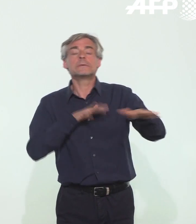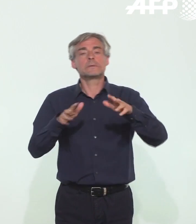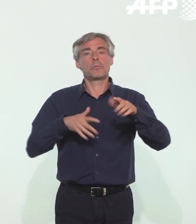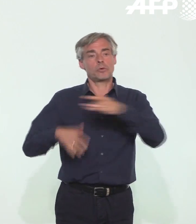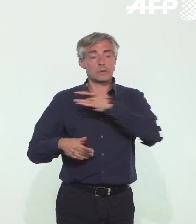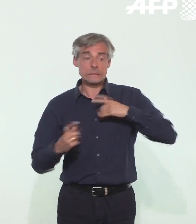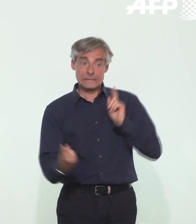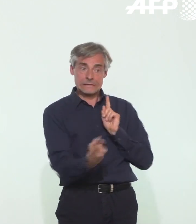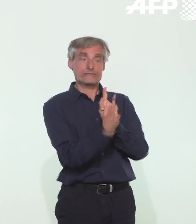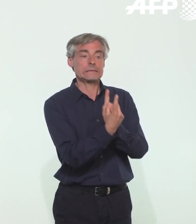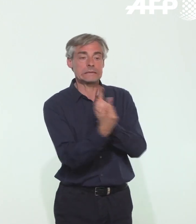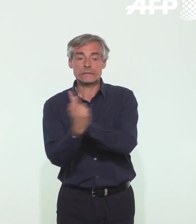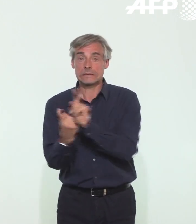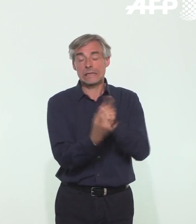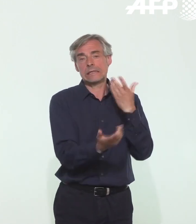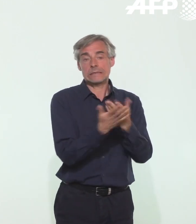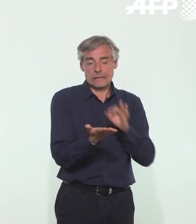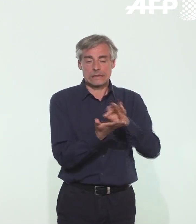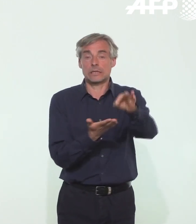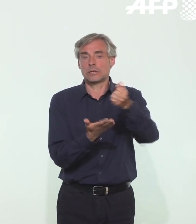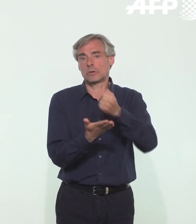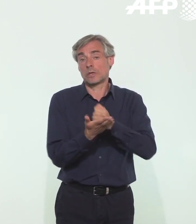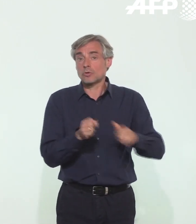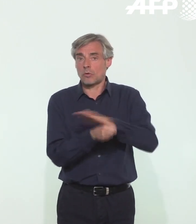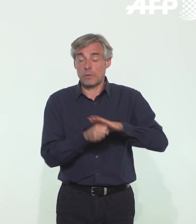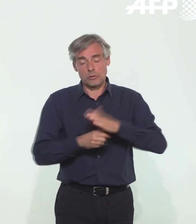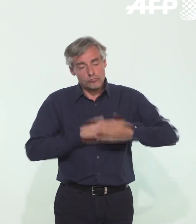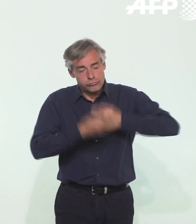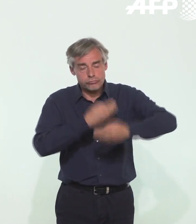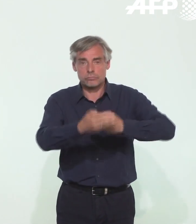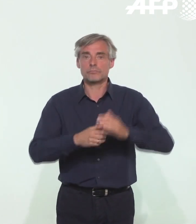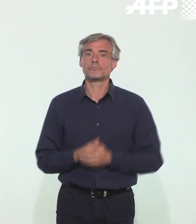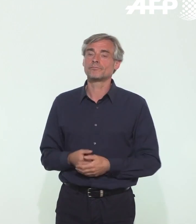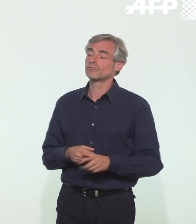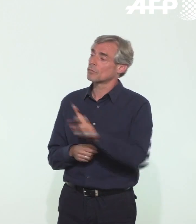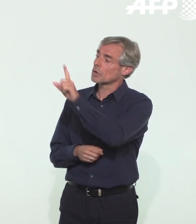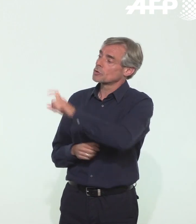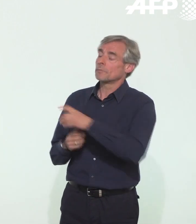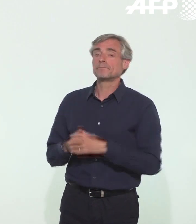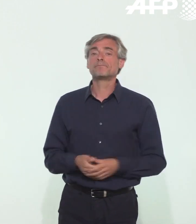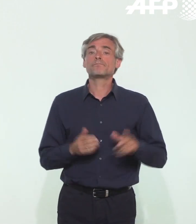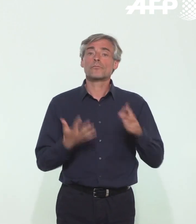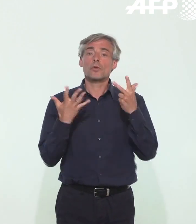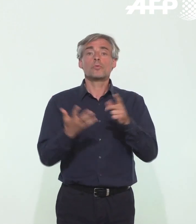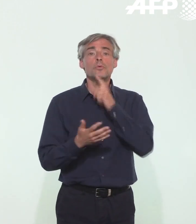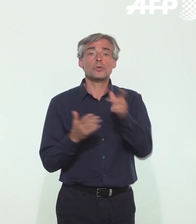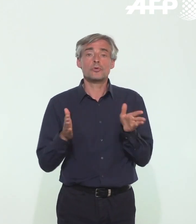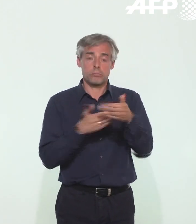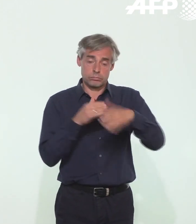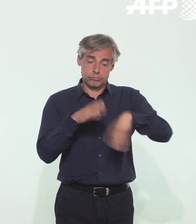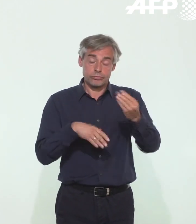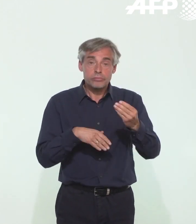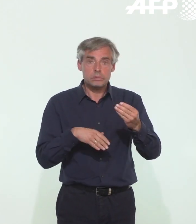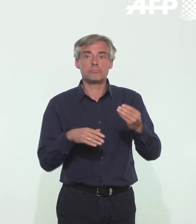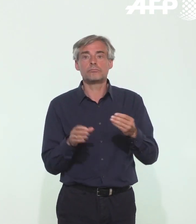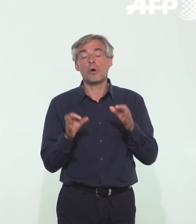le vrai objectif, c'est de réussir notre stratégie de test et c'est ce que nous allons faire. Une question pour RMC. Après huit jours de déconfinement, ce qui est plus long que